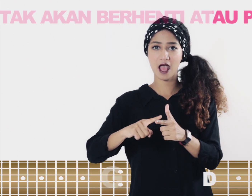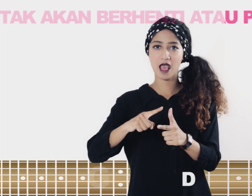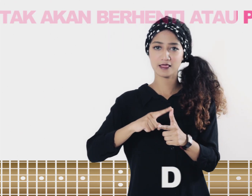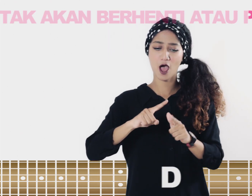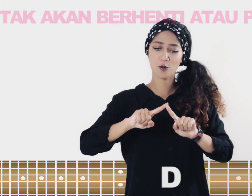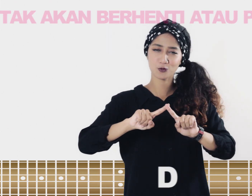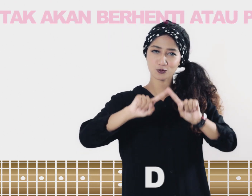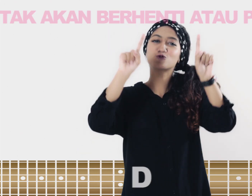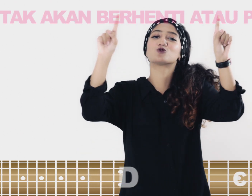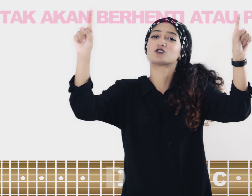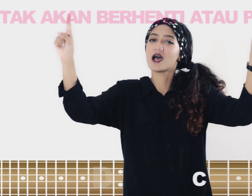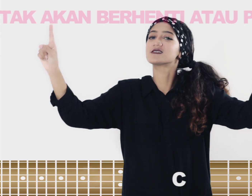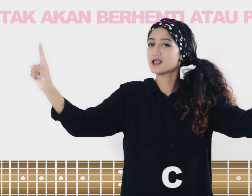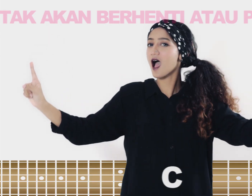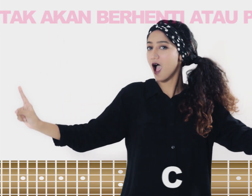atau putus asa